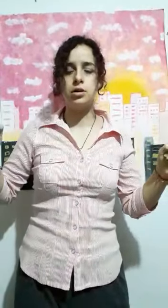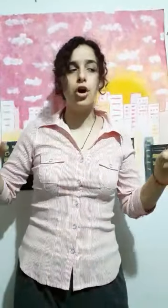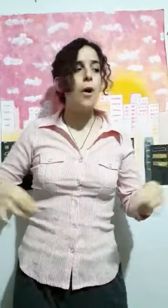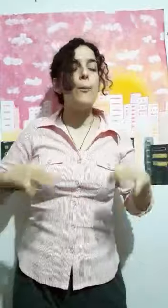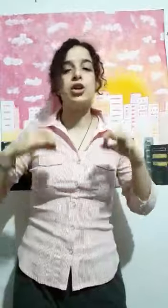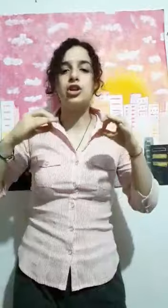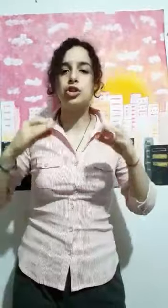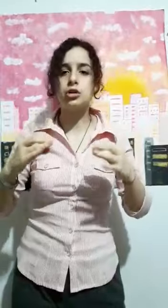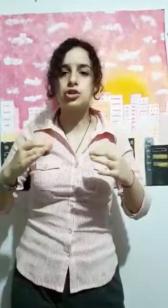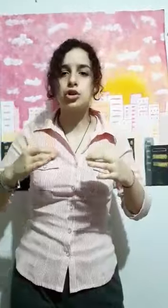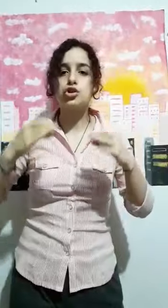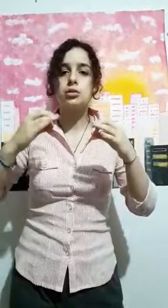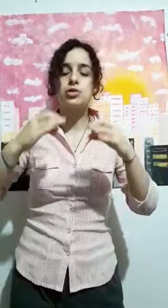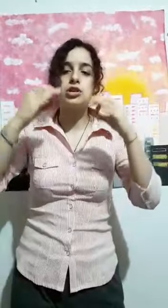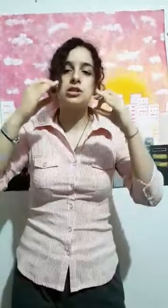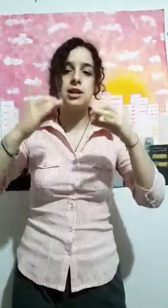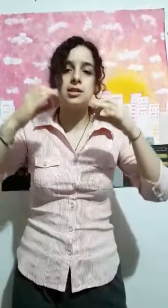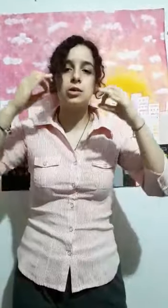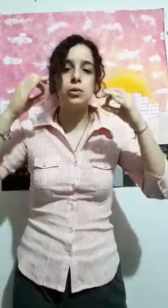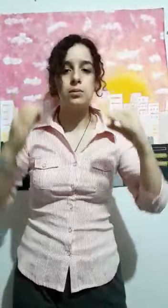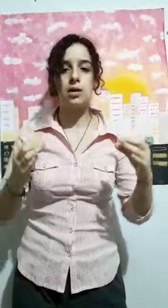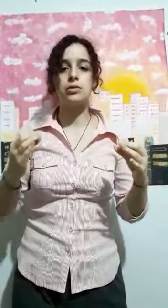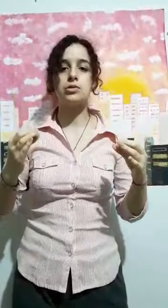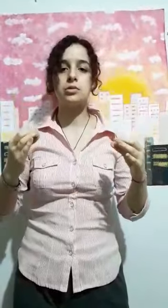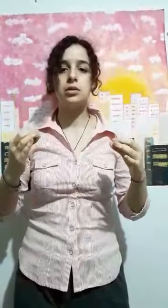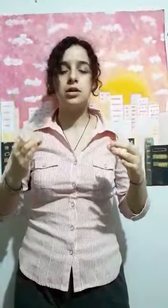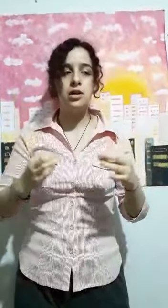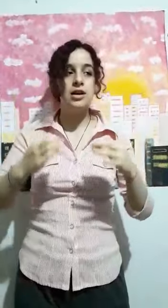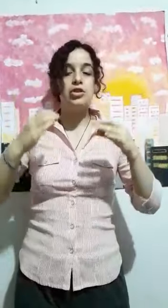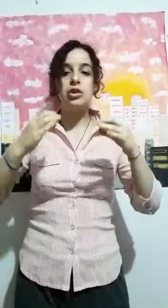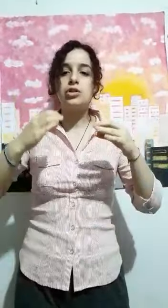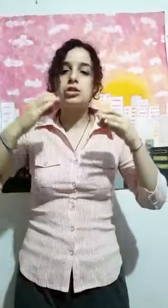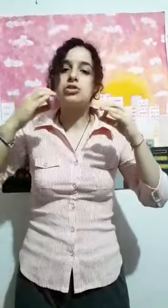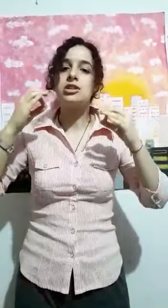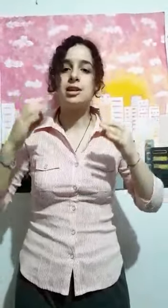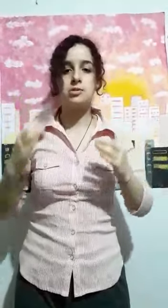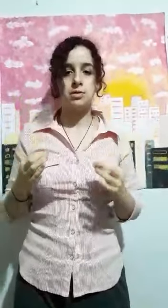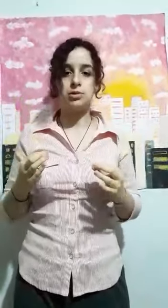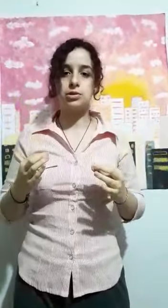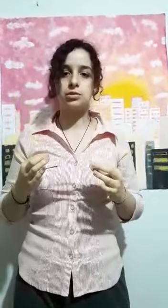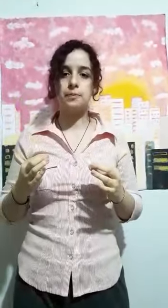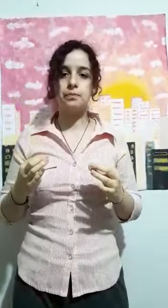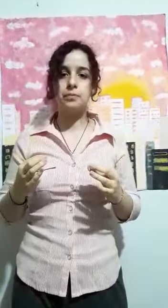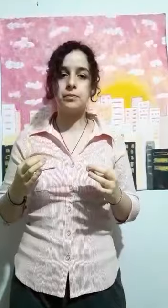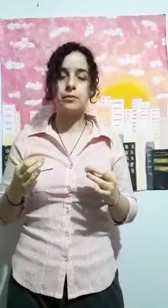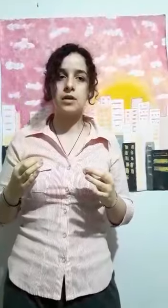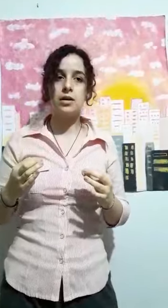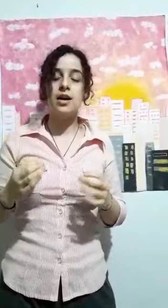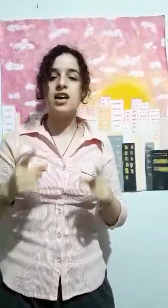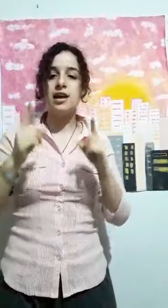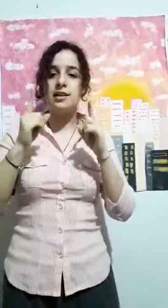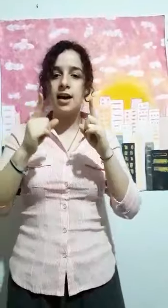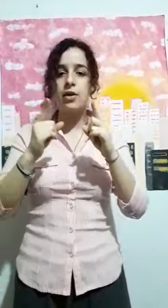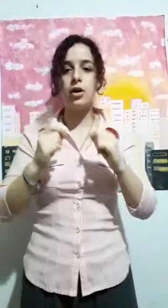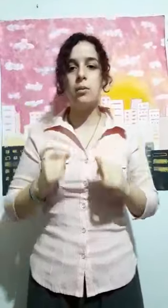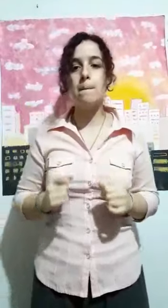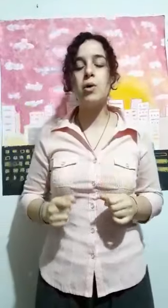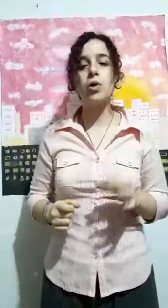Porque todos somos seres humanos. Todos somos seres vivos. Y el día de hoy vengo a